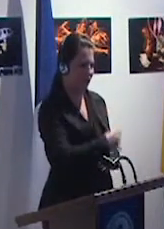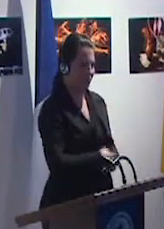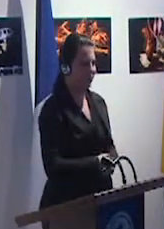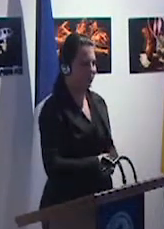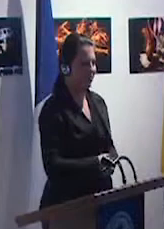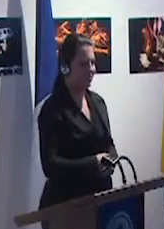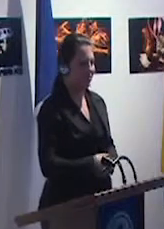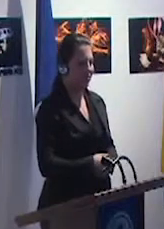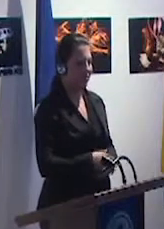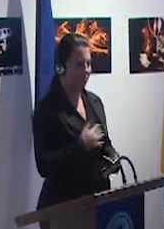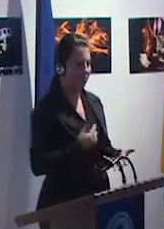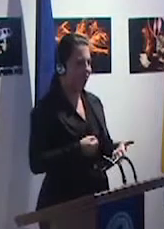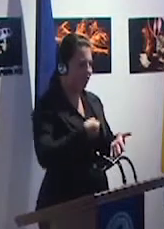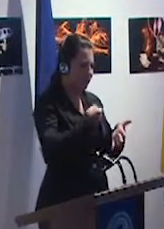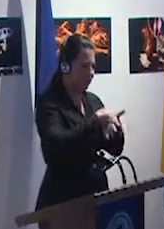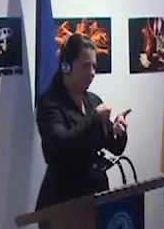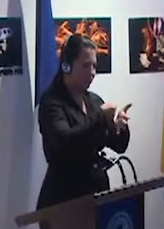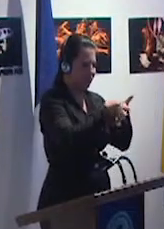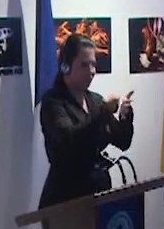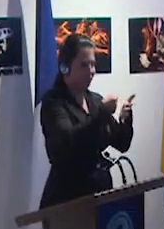d'avoir un point de vue un peu général